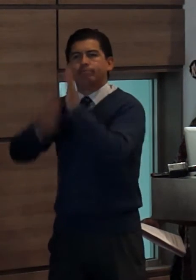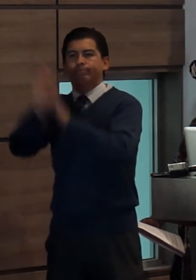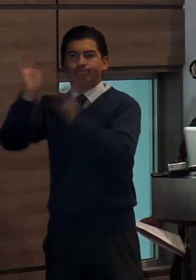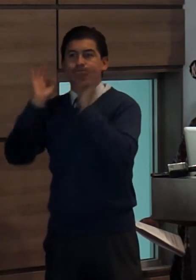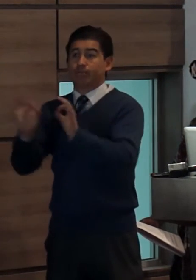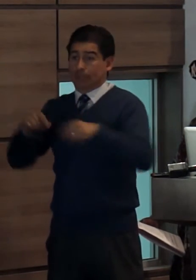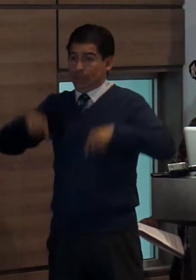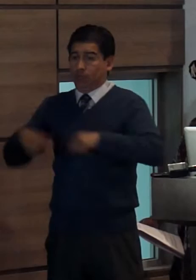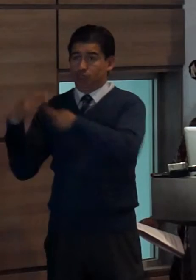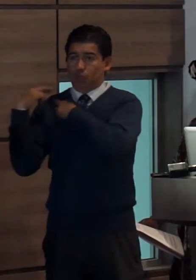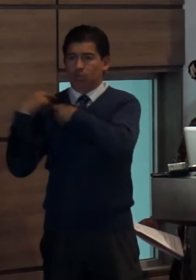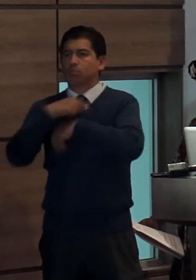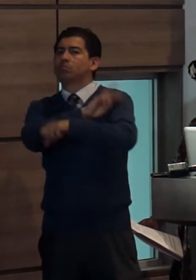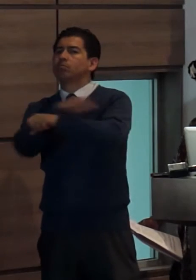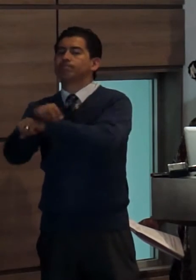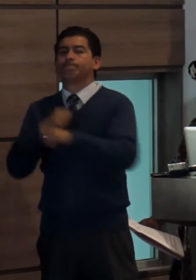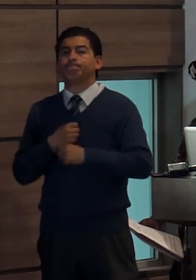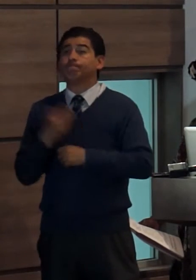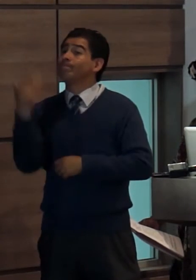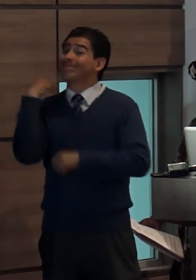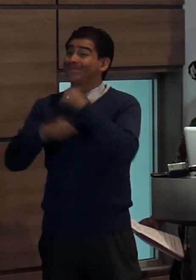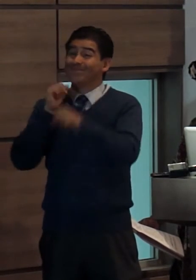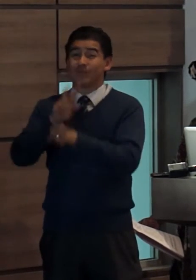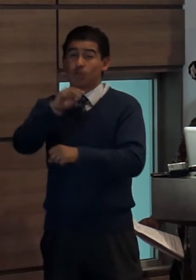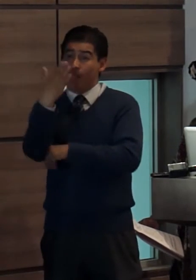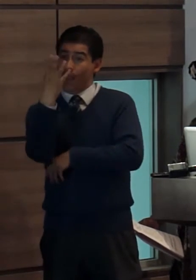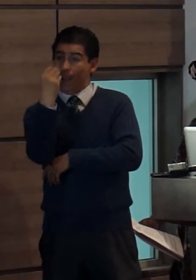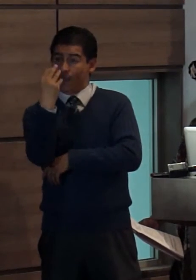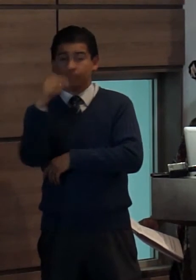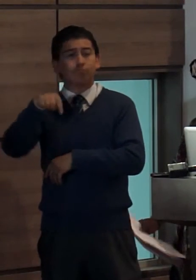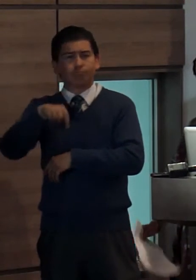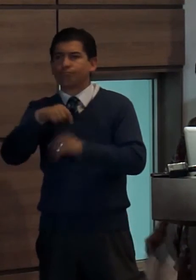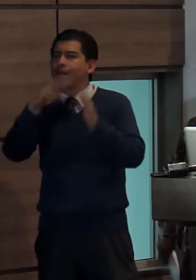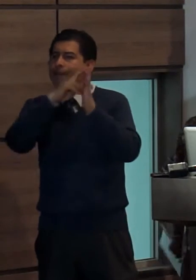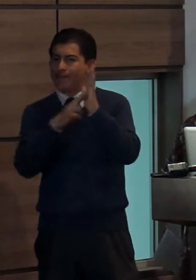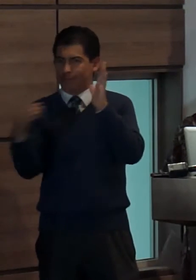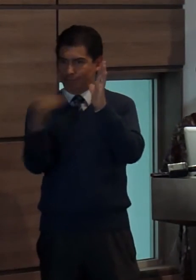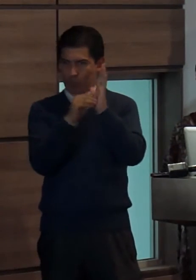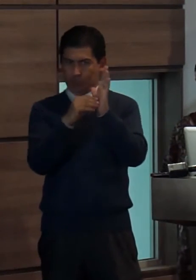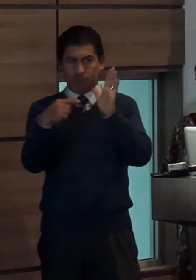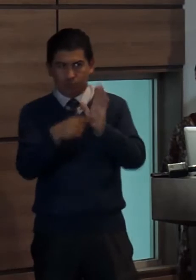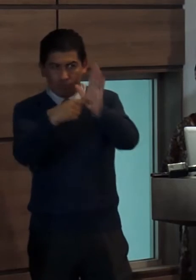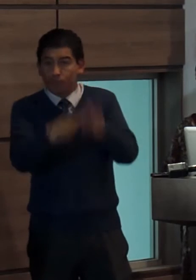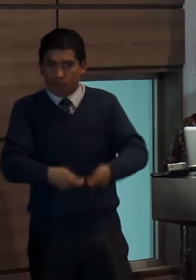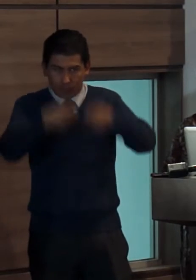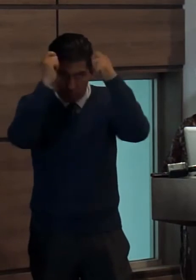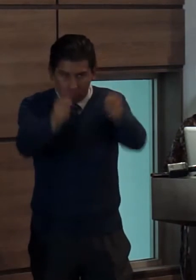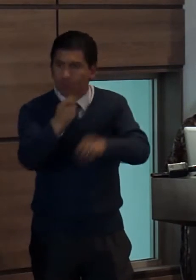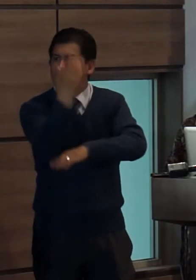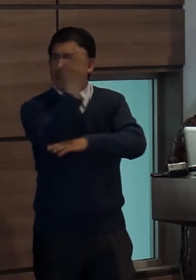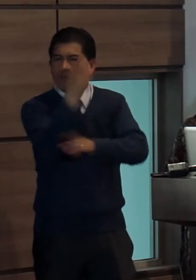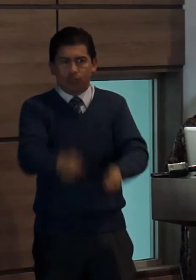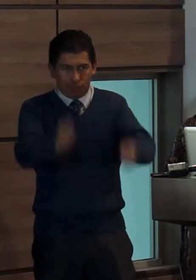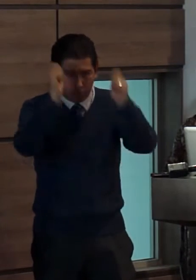Información y Comunicación en el 2014 expidió el reglamento que establece los parámetros técnicos para